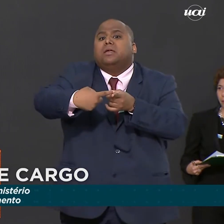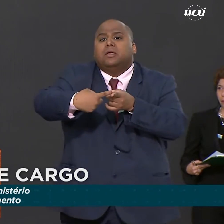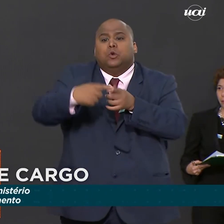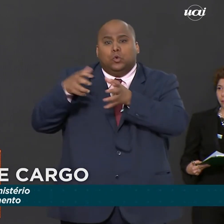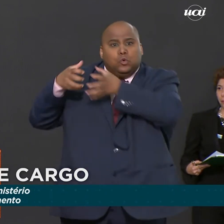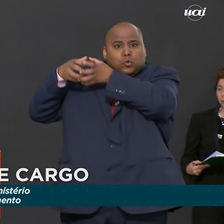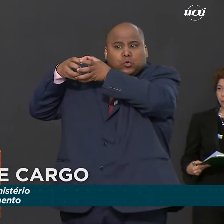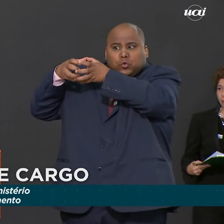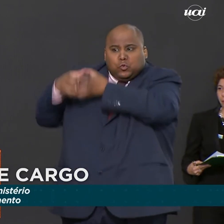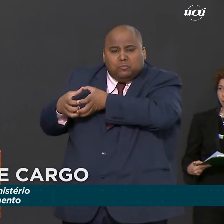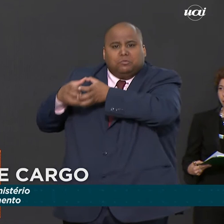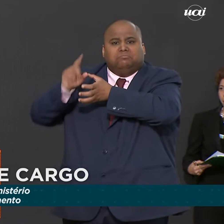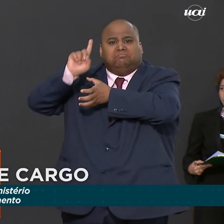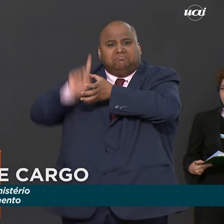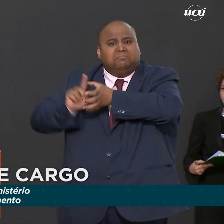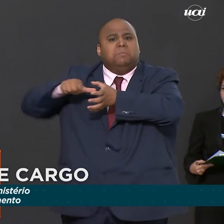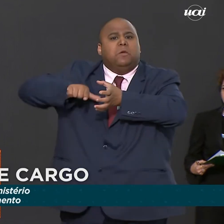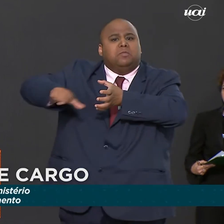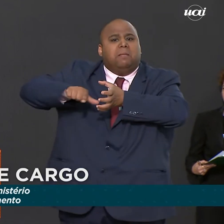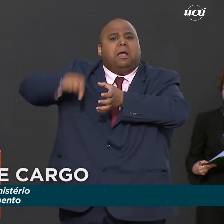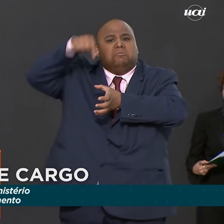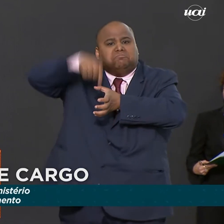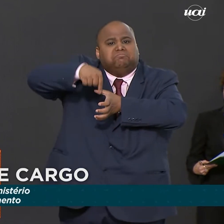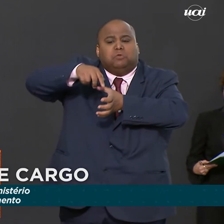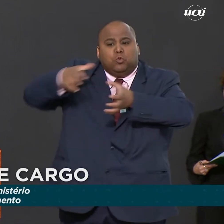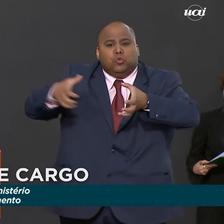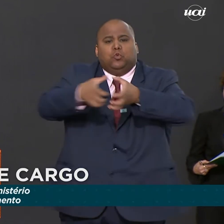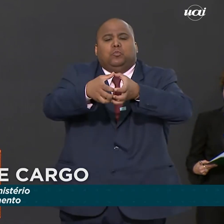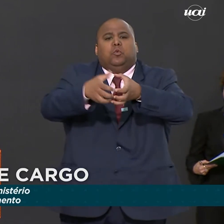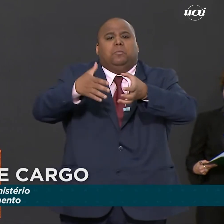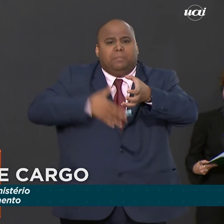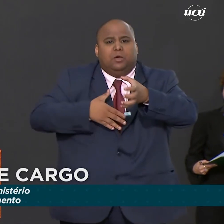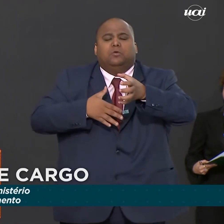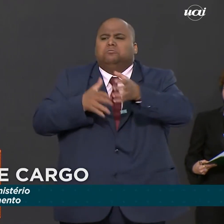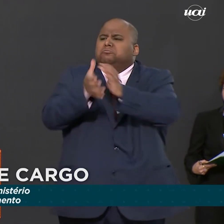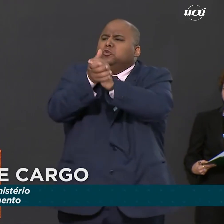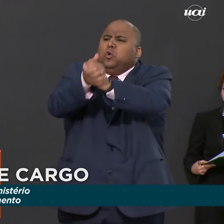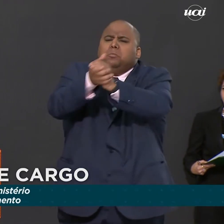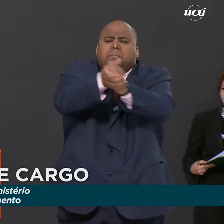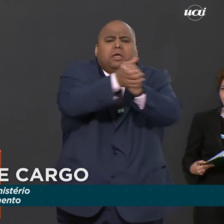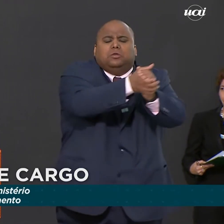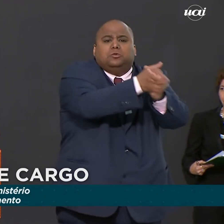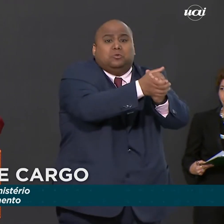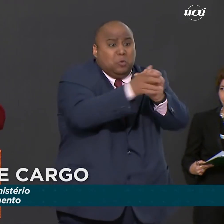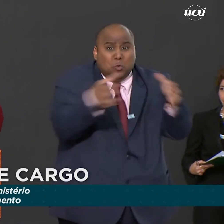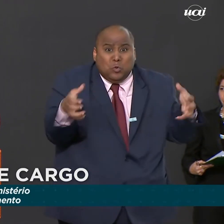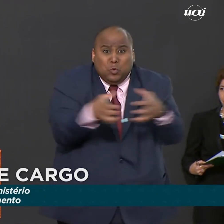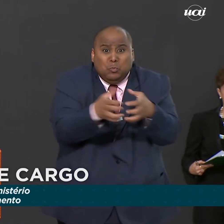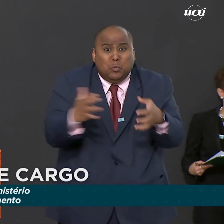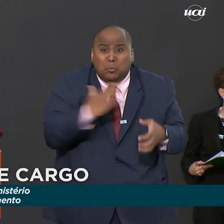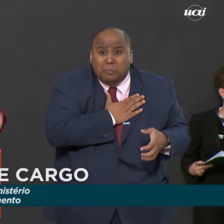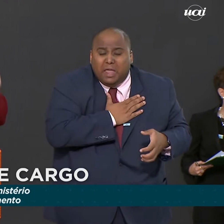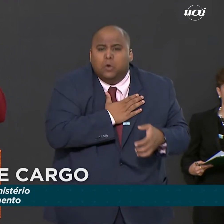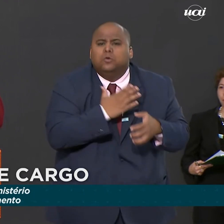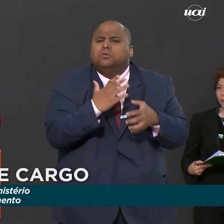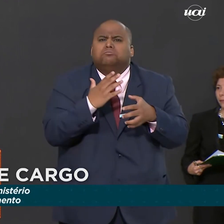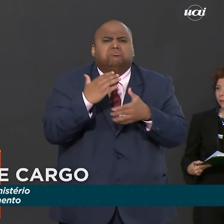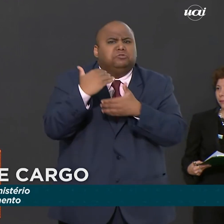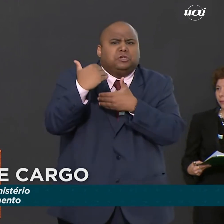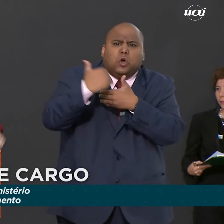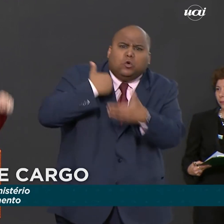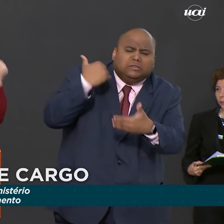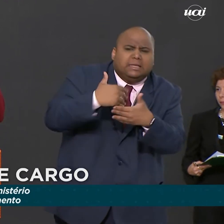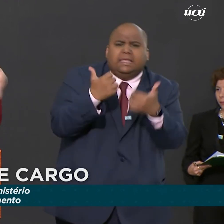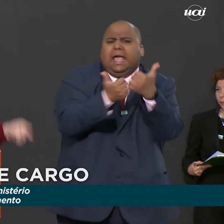time no meu gabinete, através do Tião e da Jaqueline, eu cumprimento a todos. E um time de consultores, de